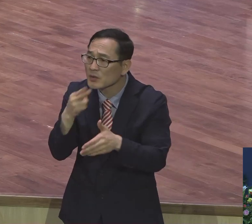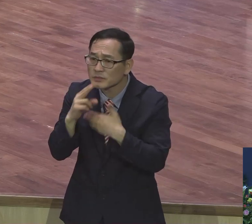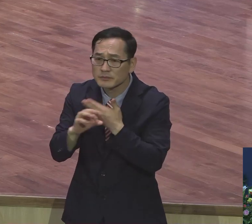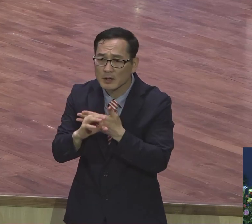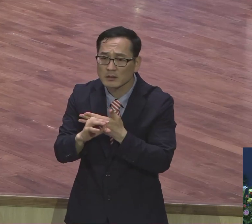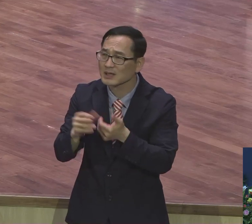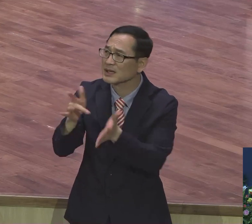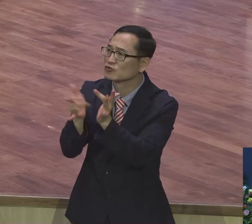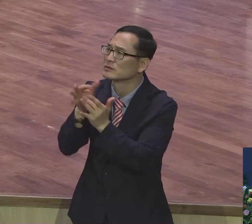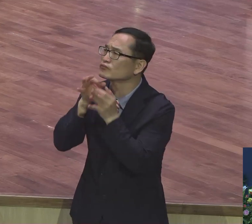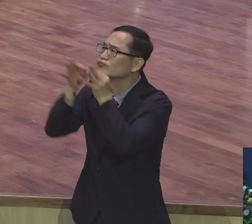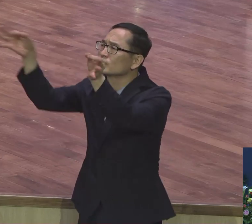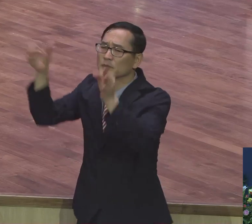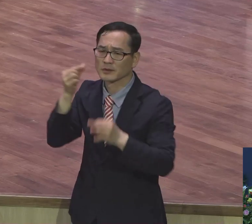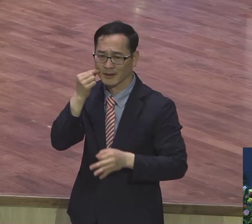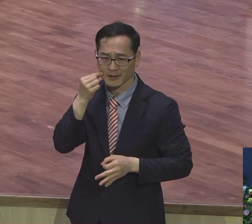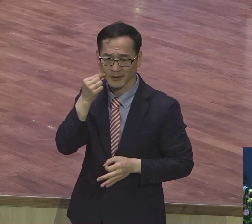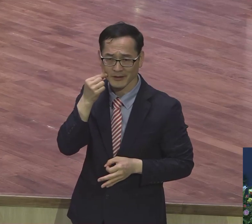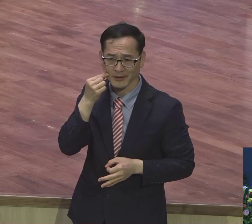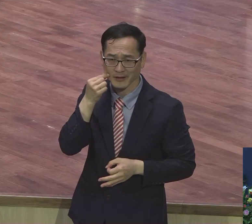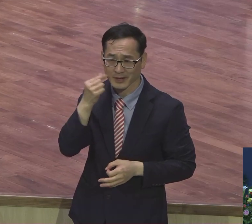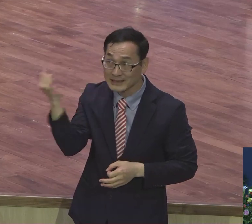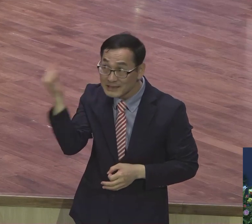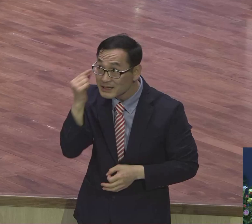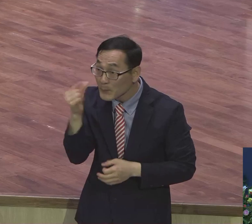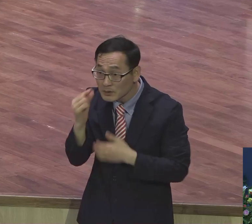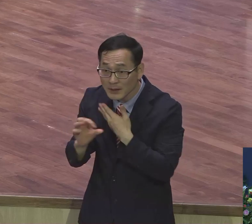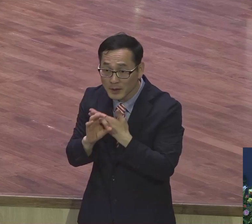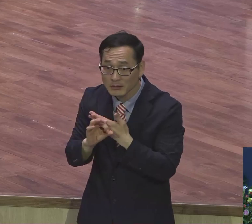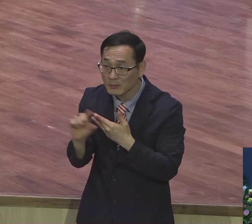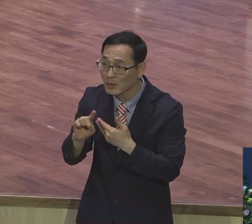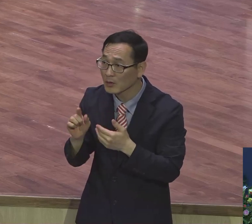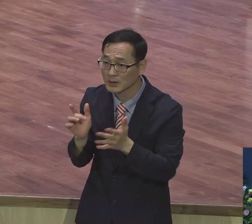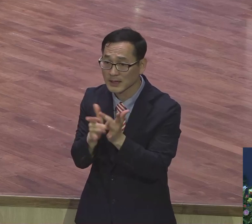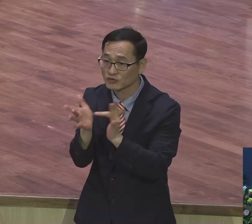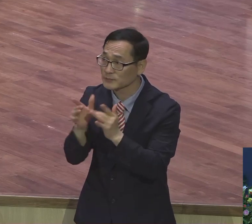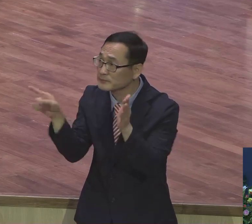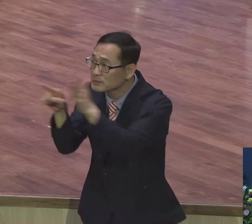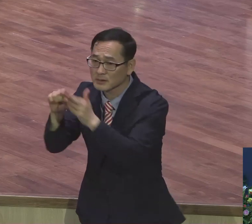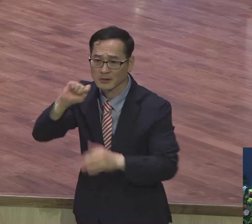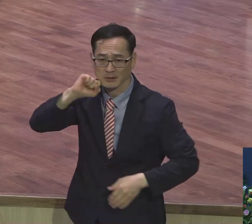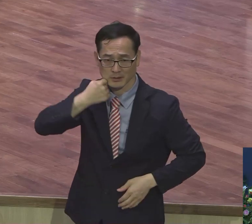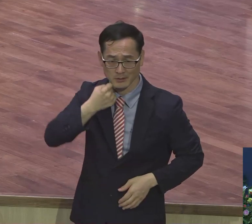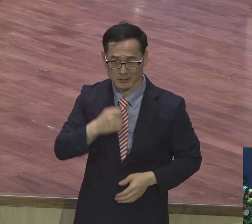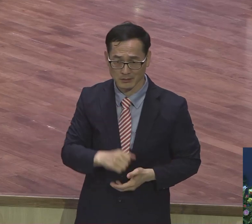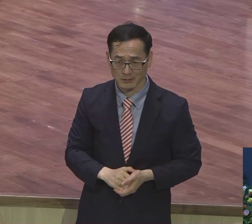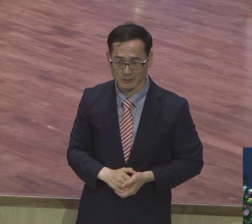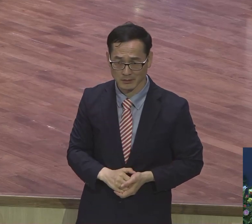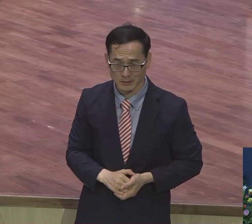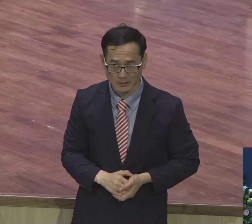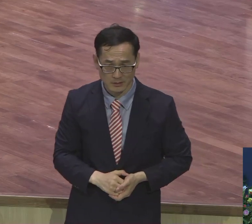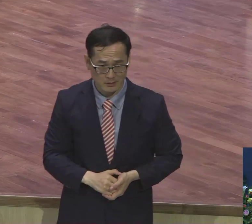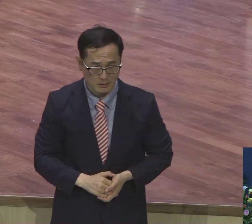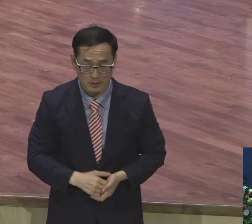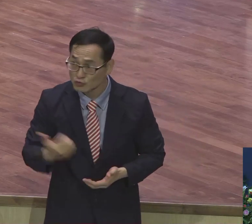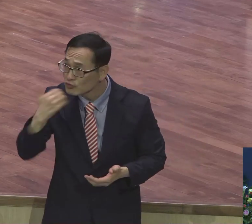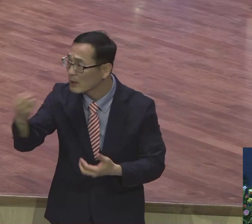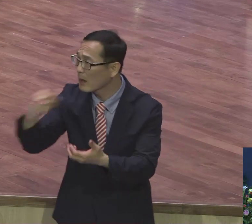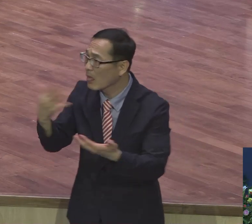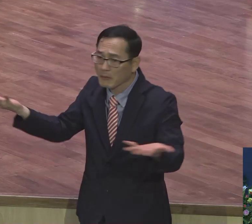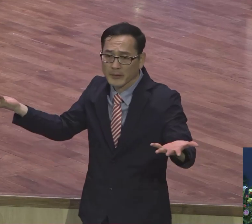어떻게 부르리요. 듣지도 못한 일을 어찌 전파하리요. 어찌 믿으리요. 전파하는 자가 없으니 어찌